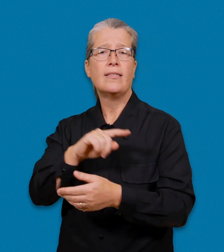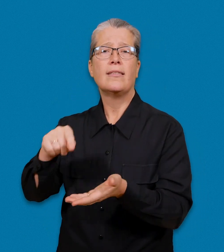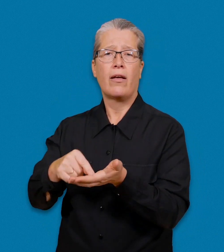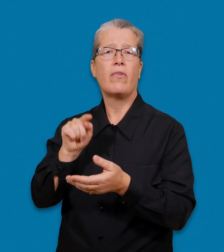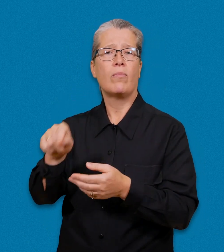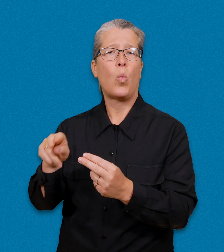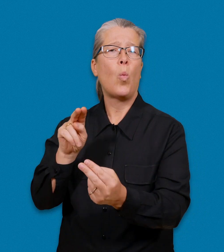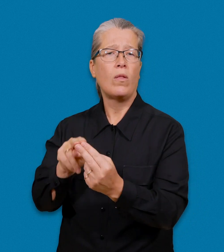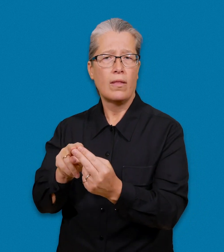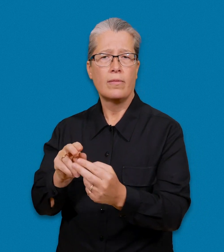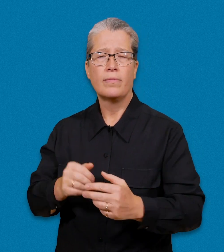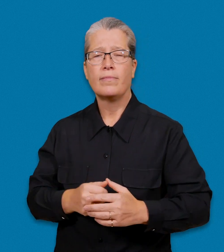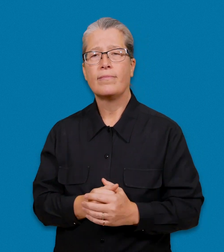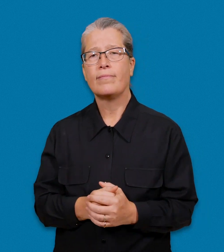personer med funktionsnedsättning.